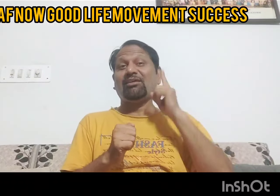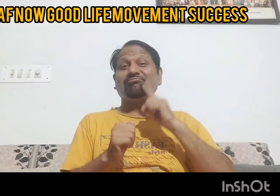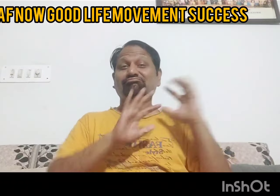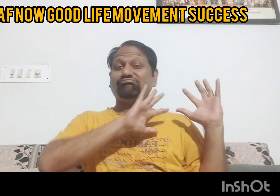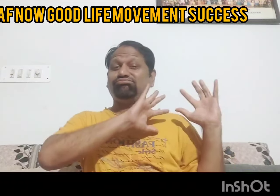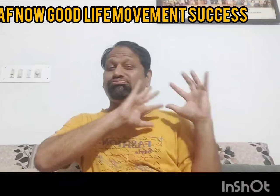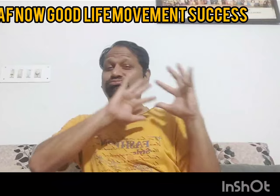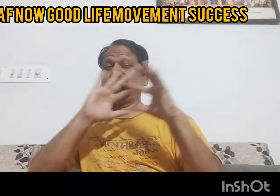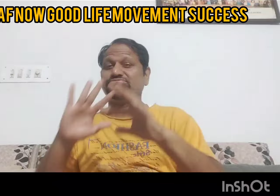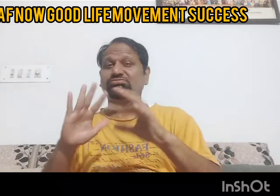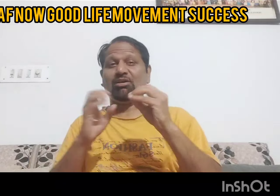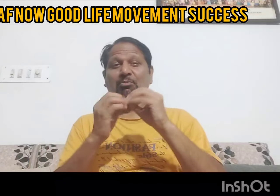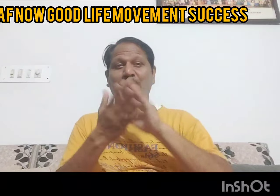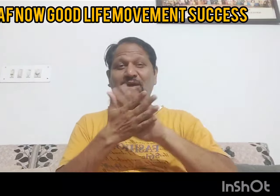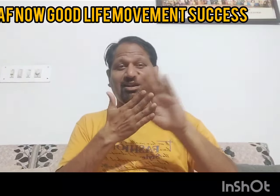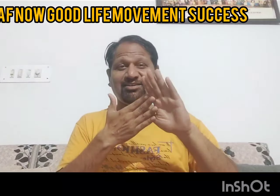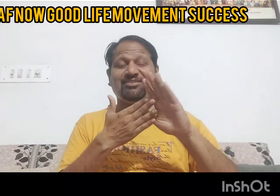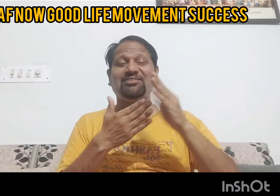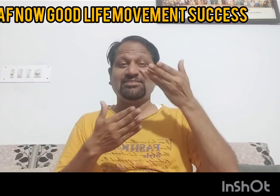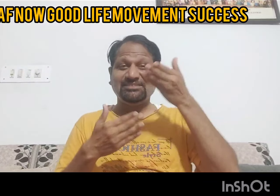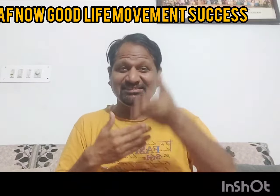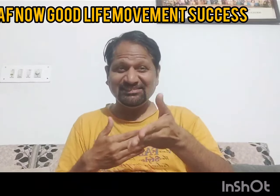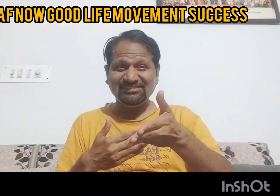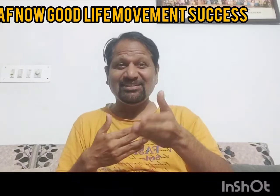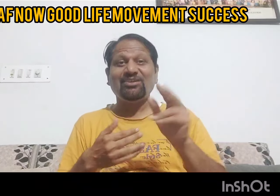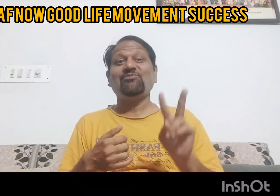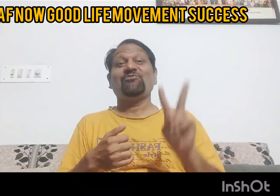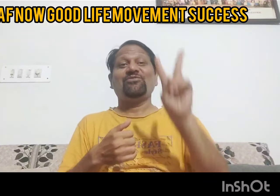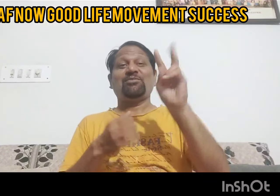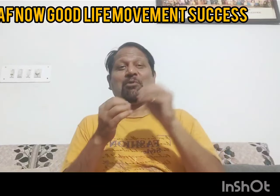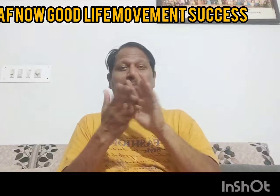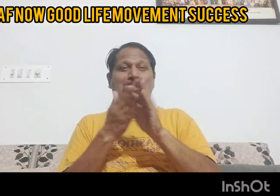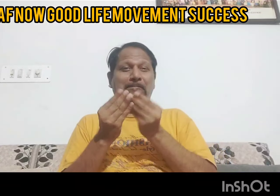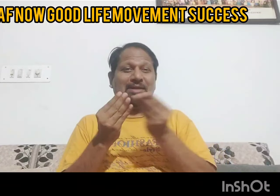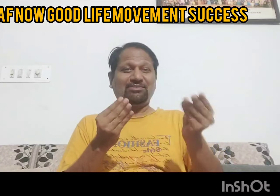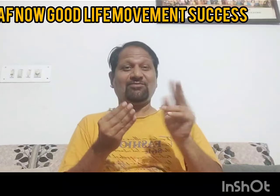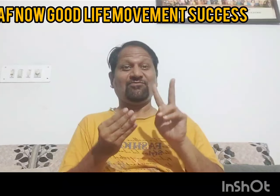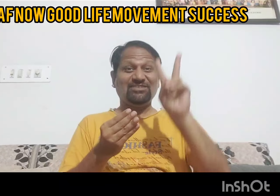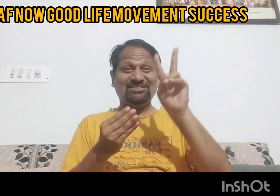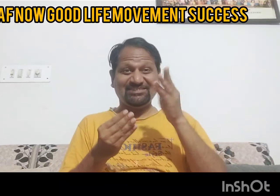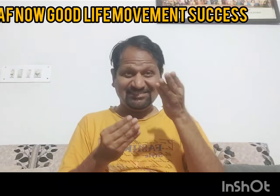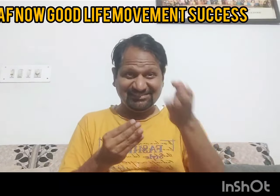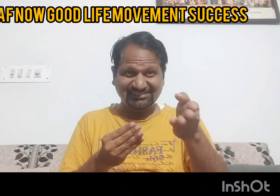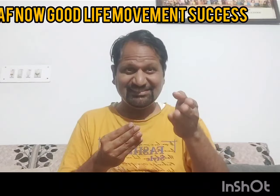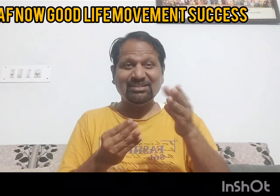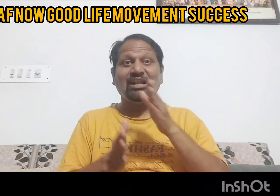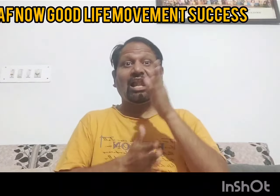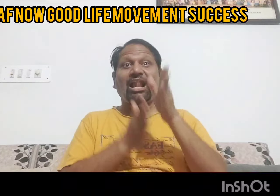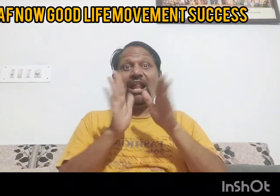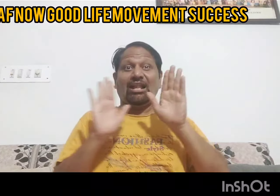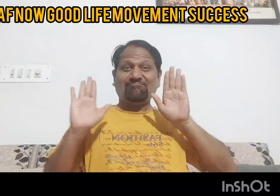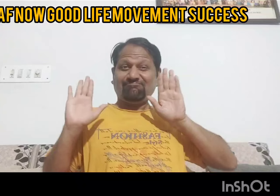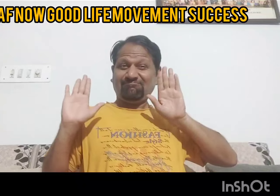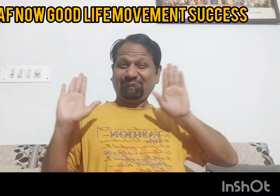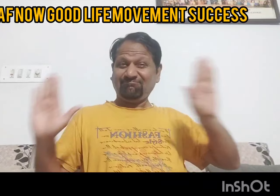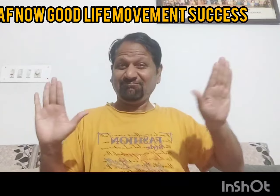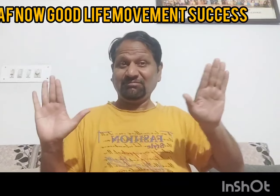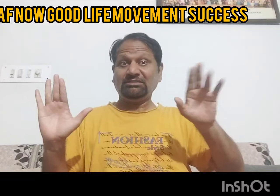मुझे अच्छे से याद है कि हम लगातार कई बरसों तक भोपाल में विदिशा में जगे जगे